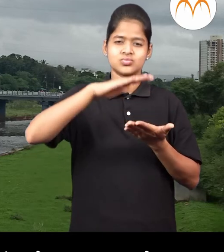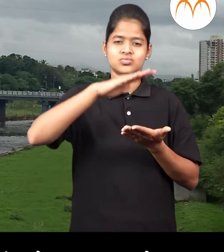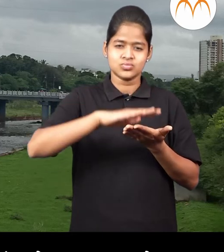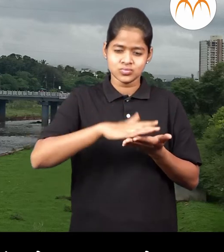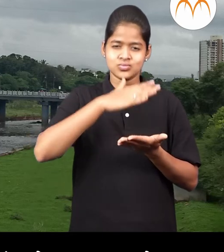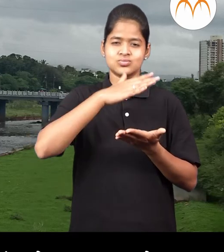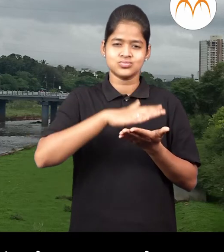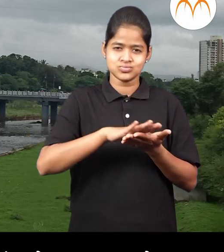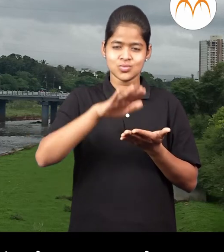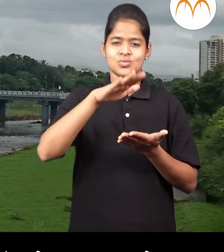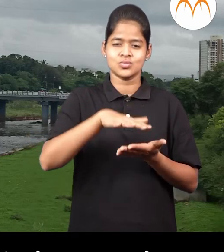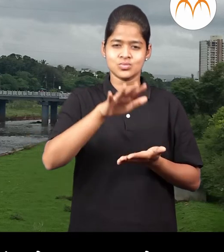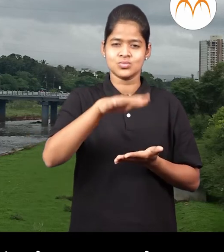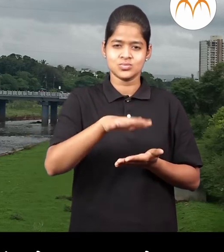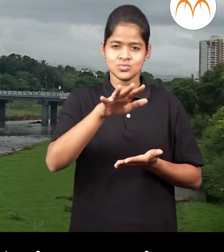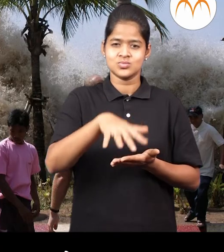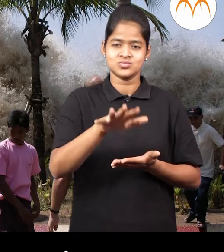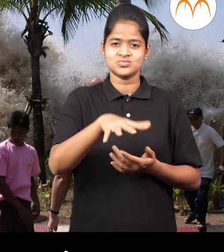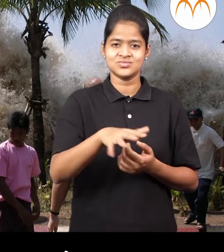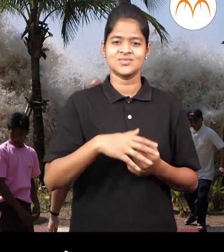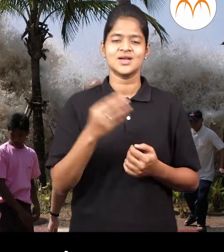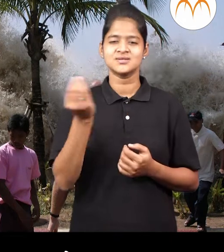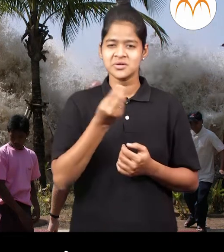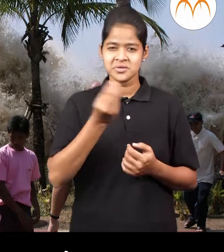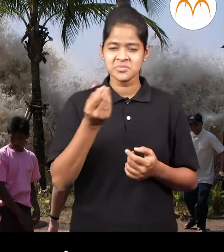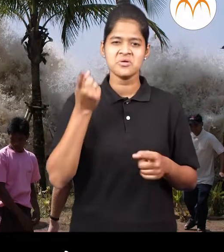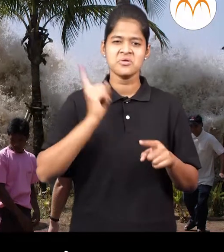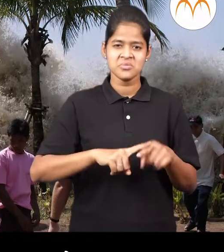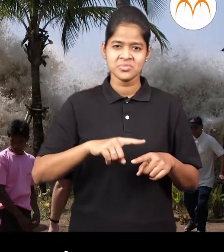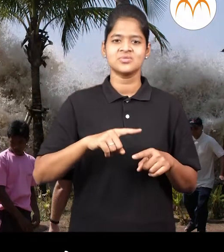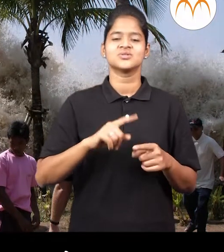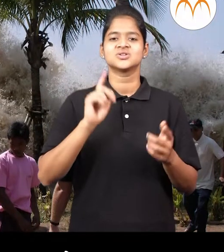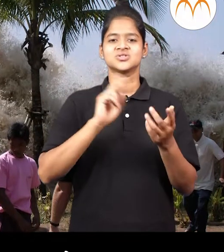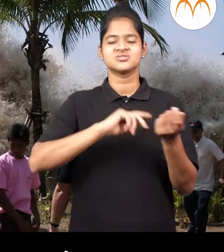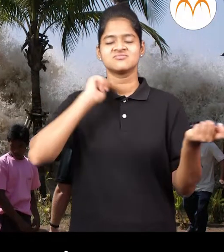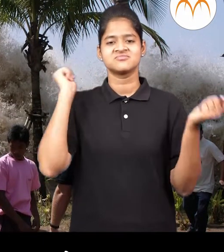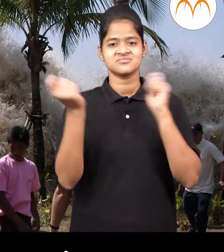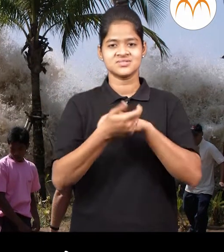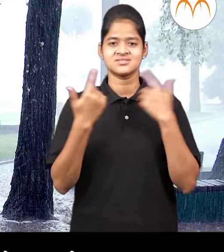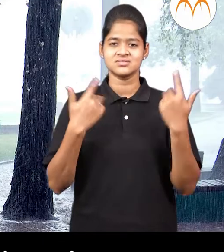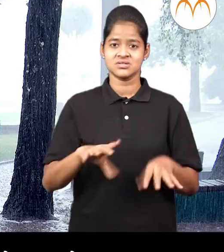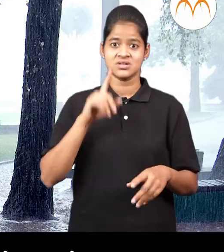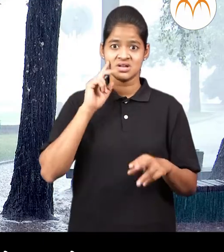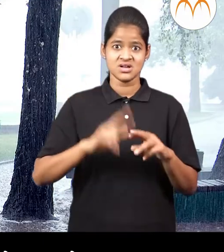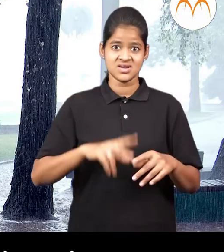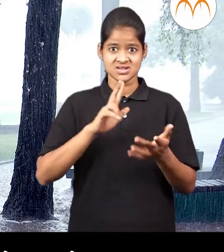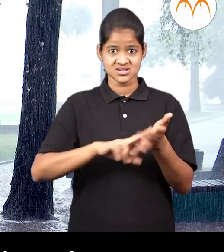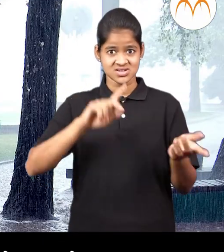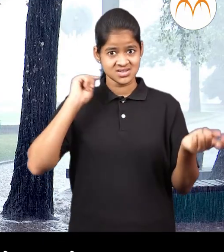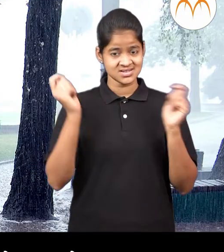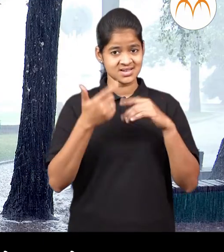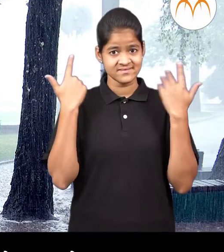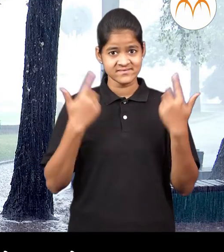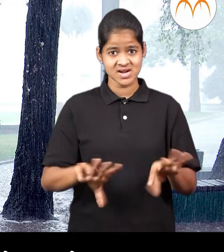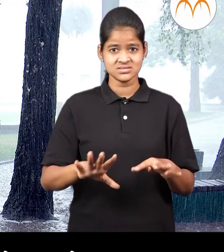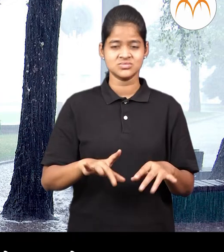हलू हलू शान्त पणे वहात आस्ते काही वेला मात्र निसरगात मोठे बदल होतात तसे जाले तर